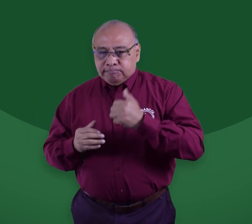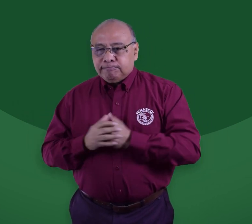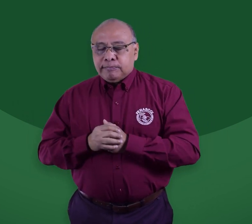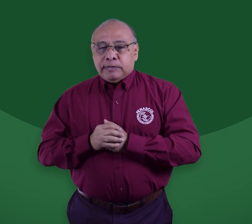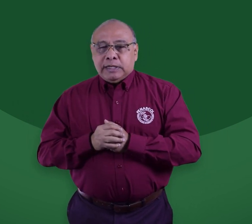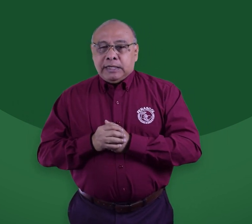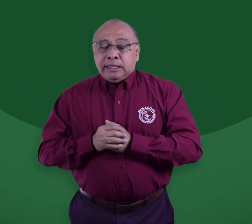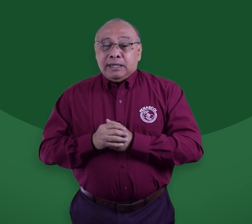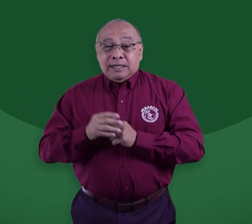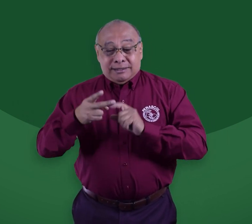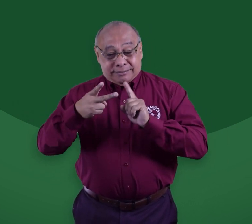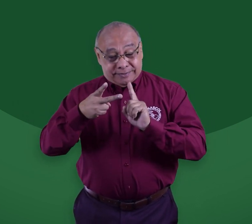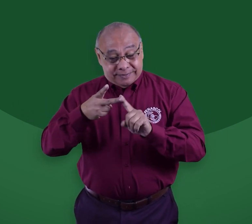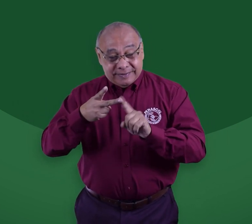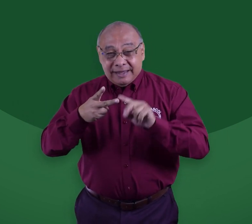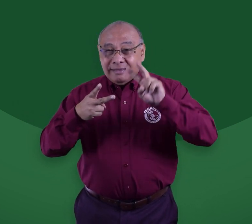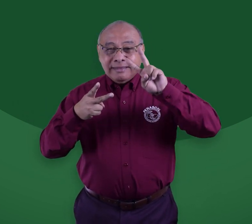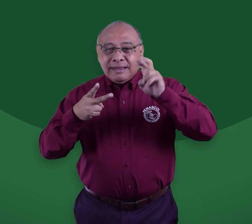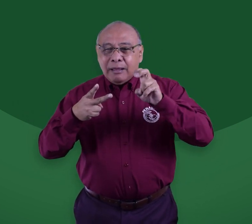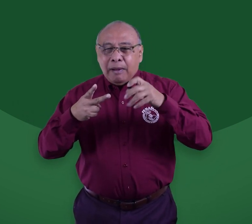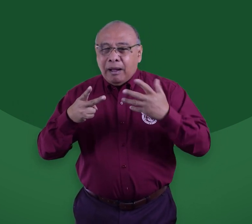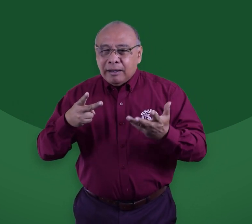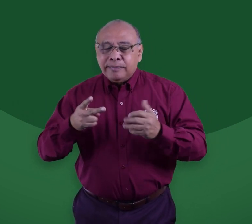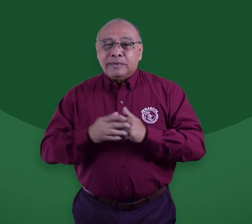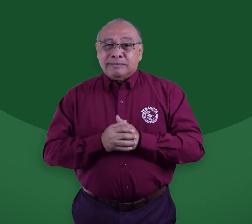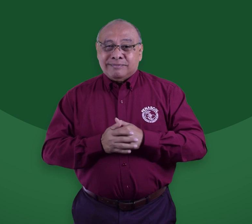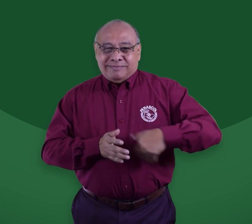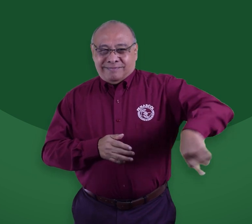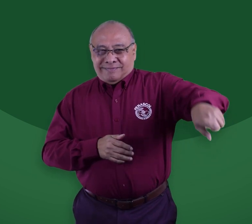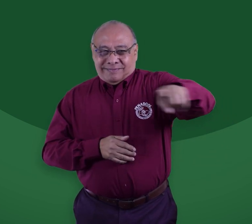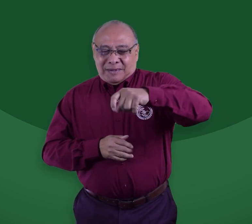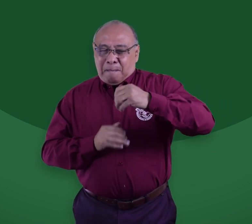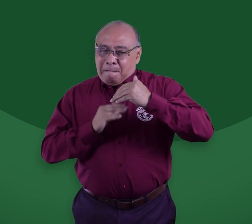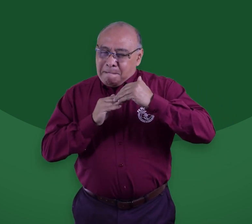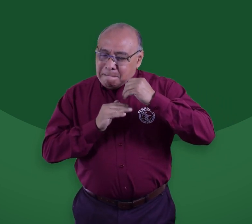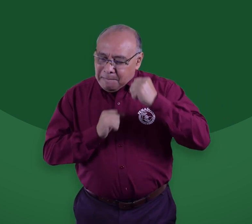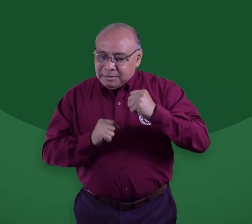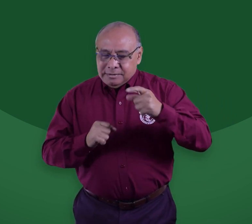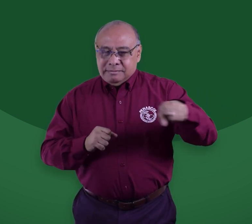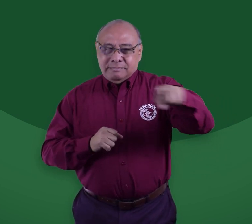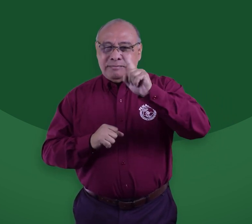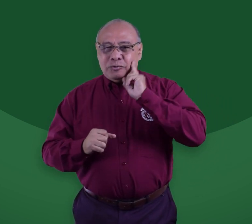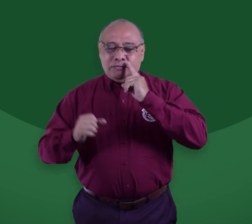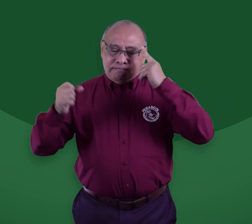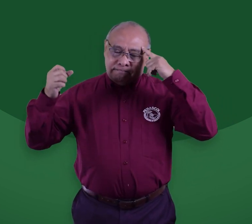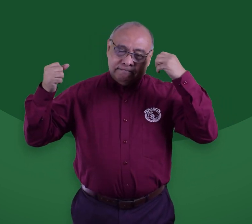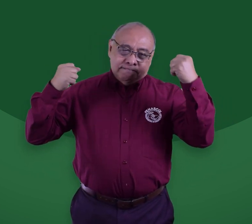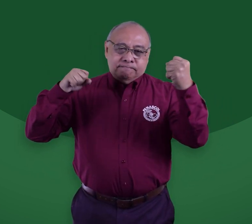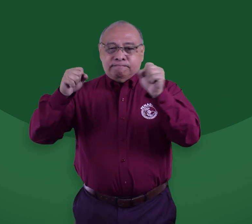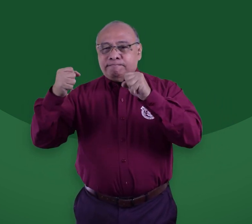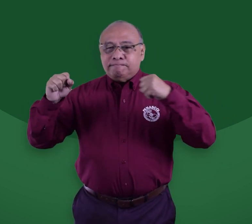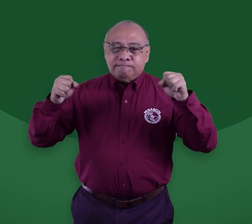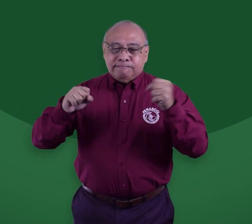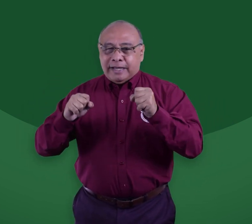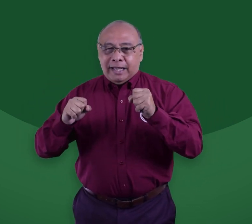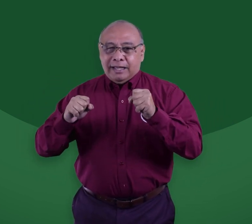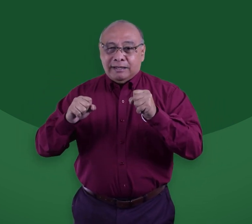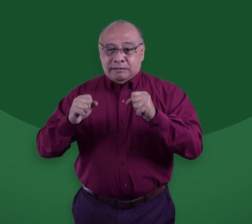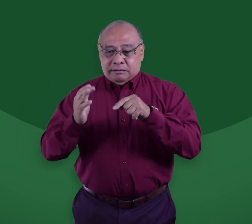Como segundo punto, le comentamos la preocupación de las personas sordas en cuanto a la enseñanza de la lengua de señas, y la